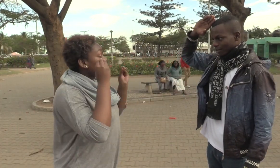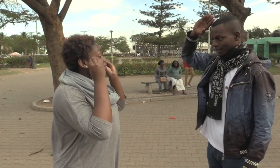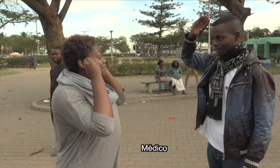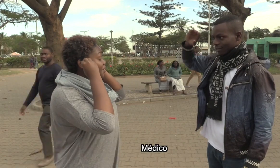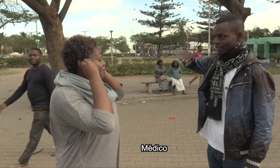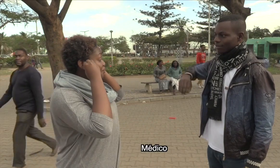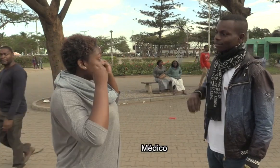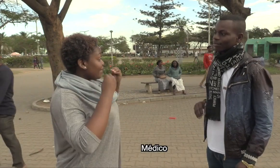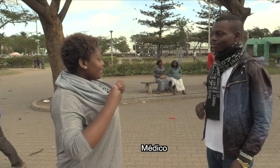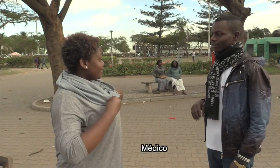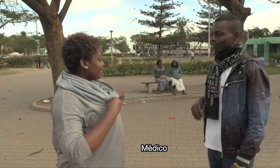Médico